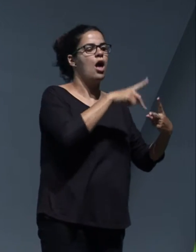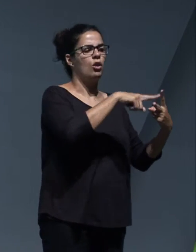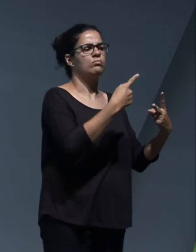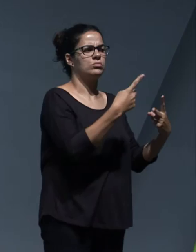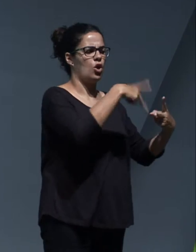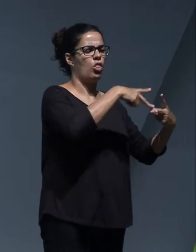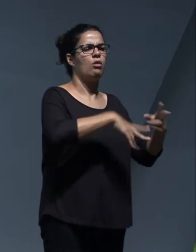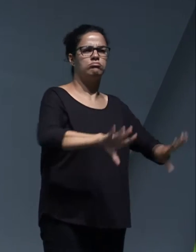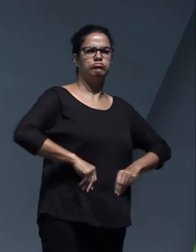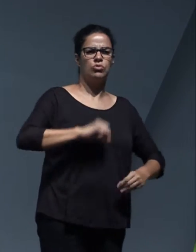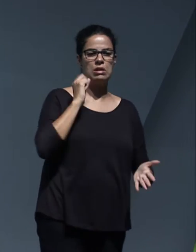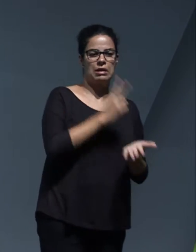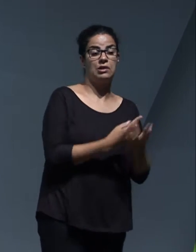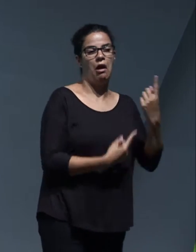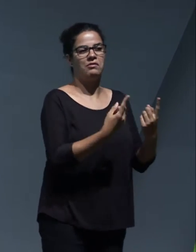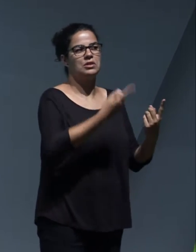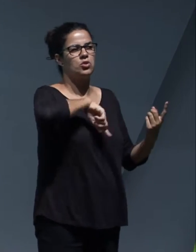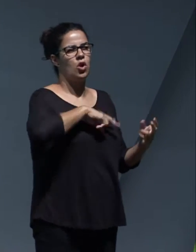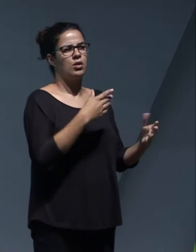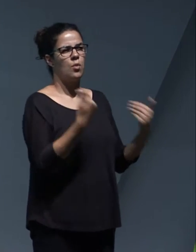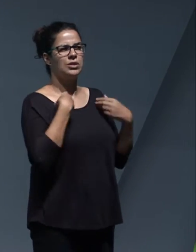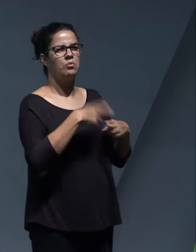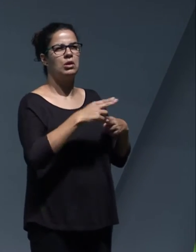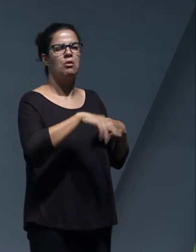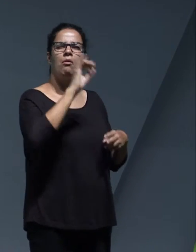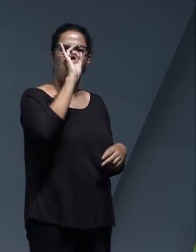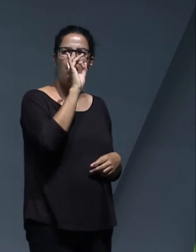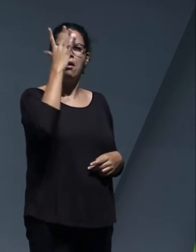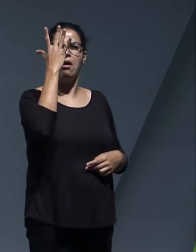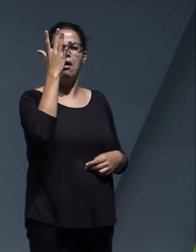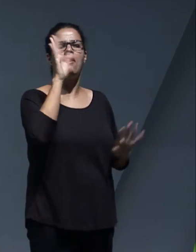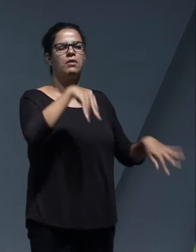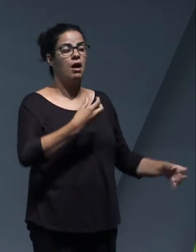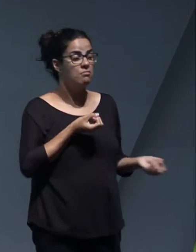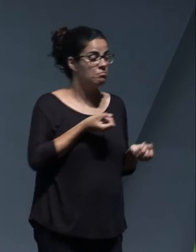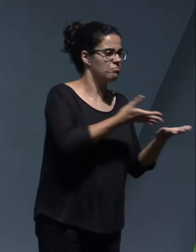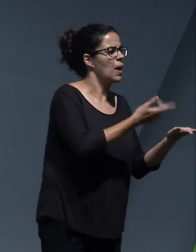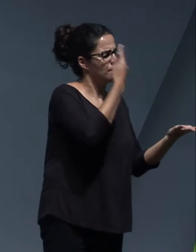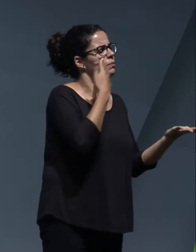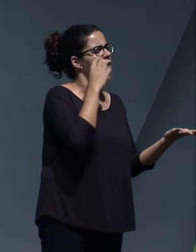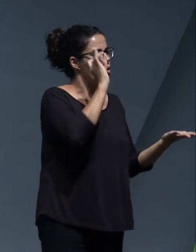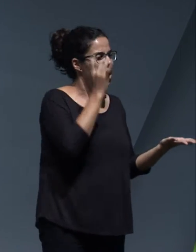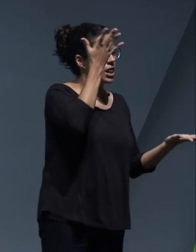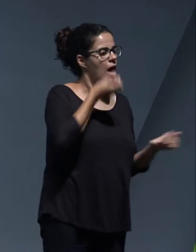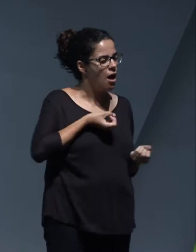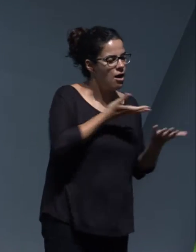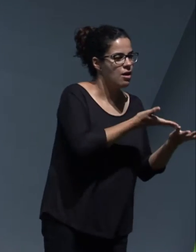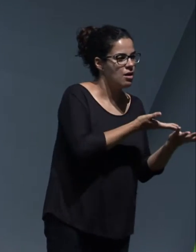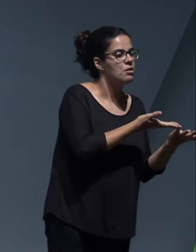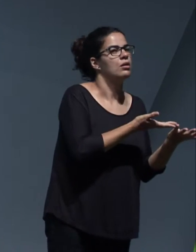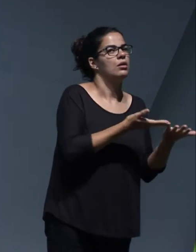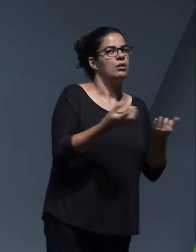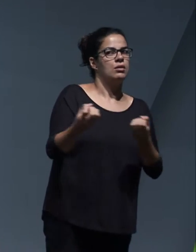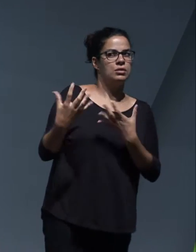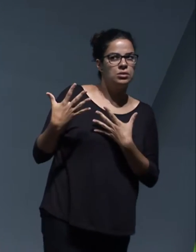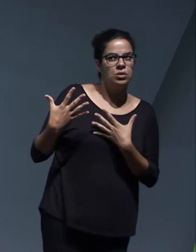políticos se nos ocurre de forma ingeniosa y llegas un día por el despacho, oye, se nos ha ocurrido una idea. Y cuando le cuentas la idea, pues bueno, genera